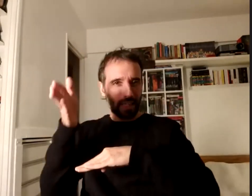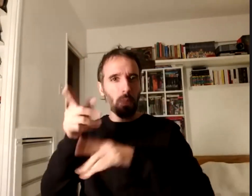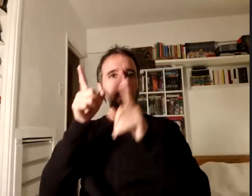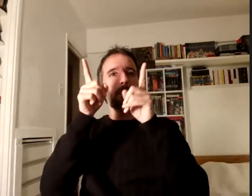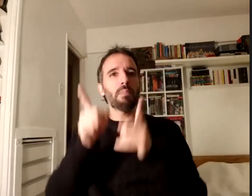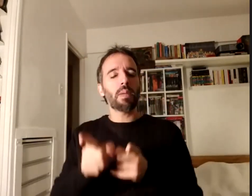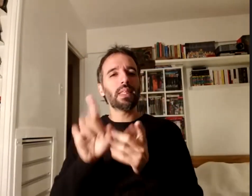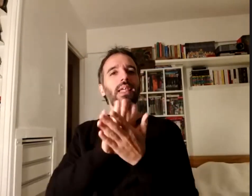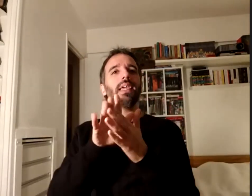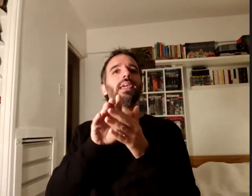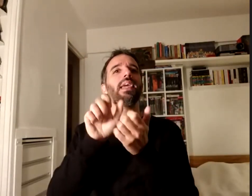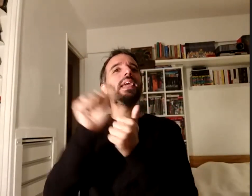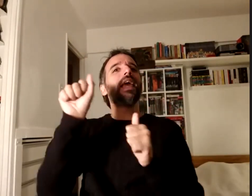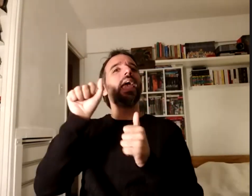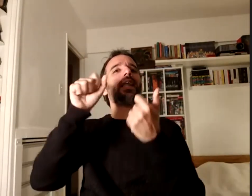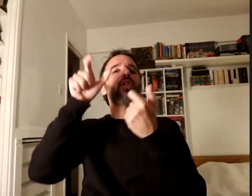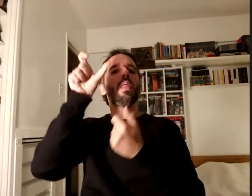las personas con discapacidad a la universidad